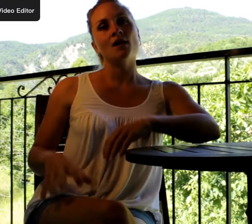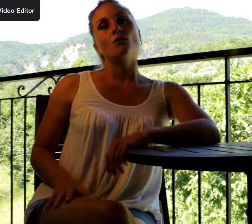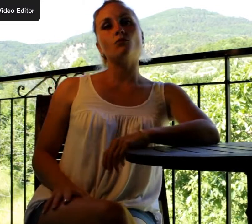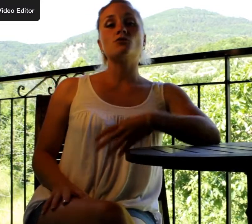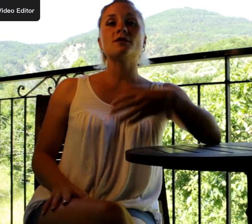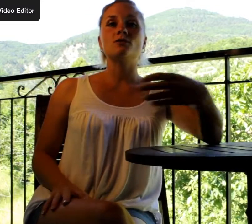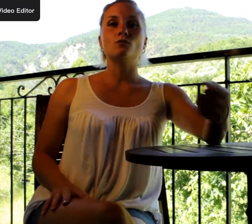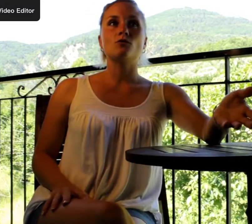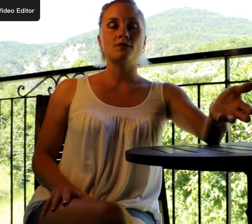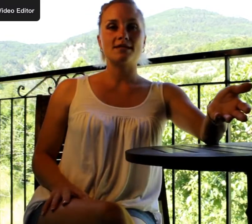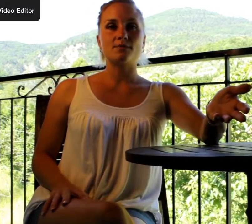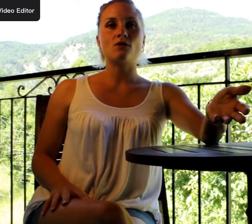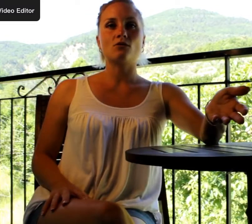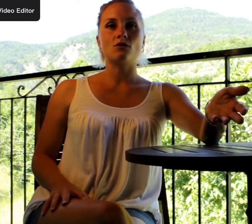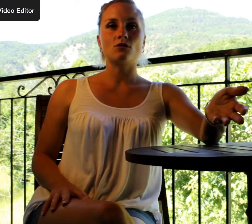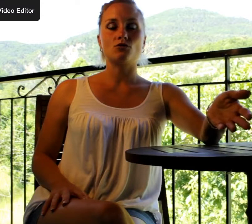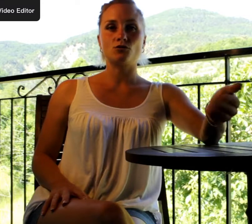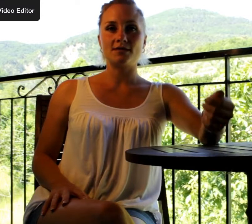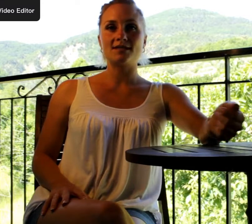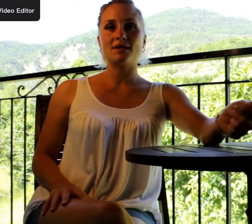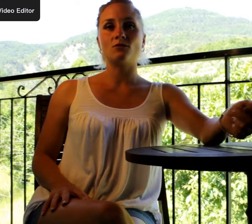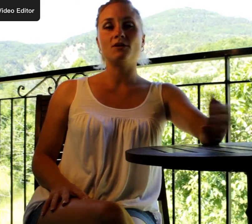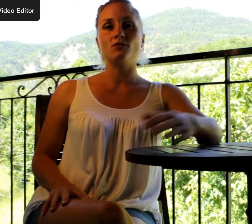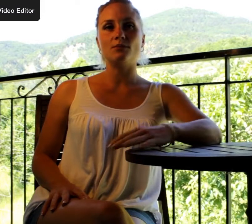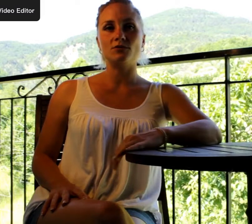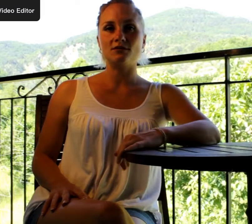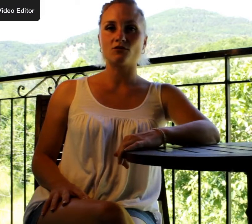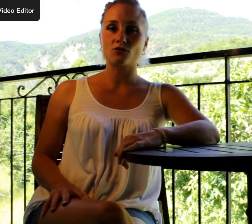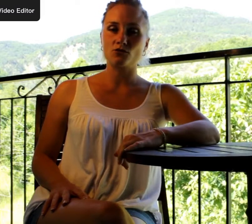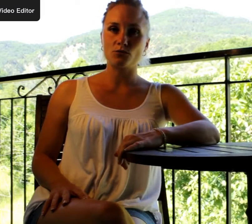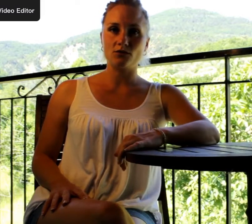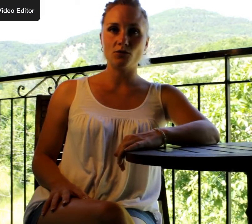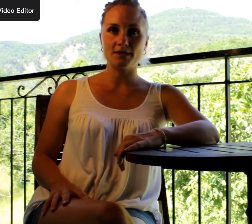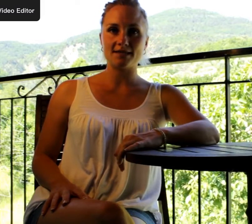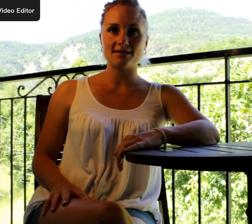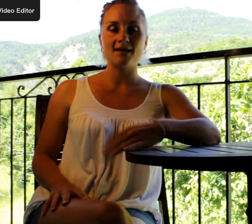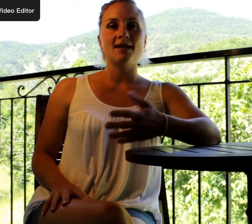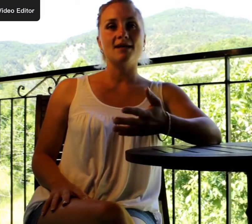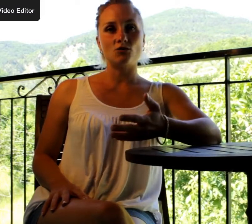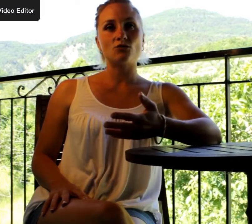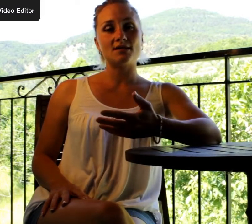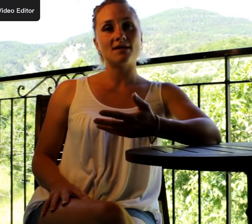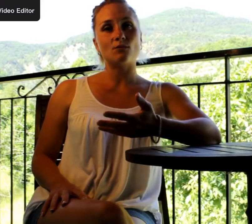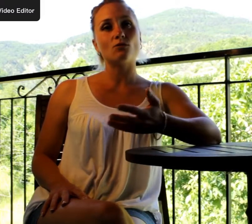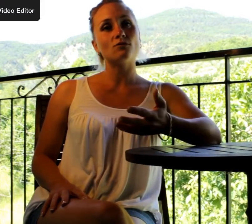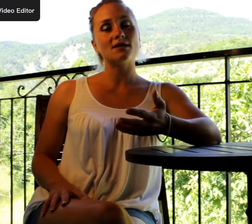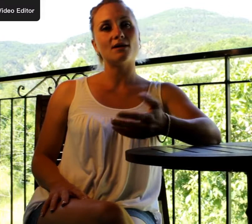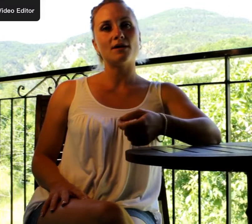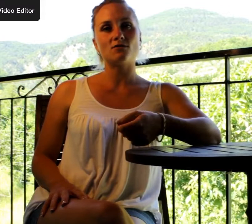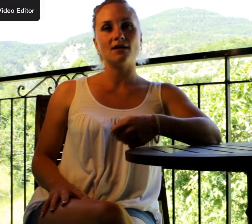Pour ceux qui ne me connaissent pas encore, je suis experte dans le milieu de la petite enfance depuis 2007 et je suis également conseillère personnelle